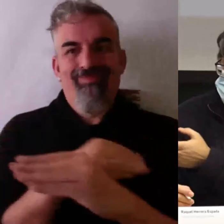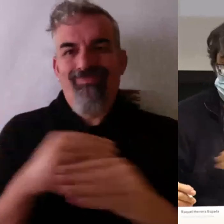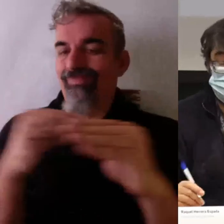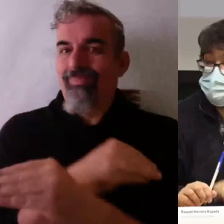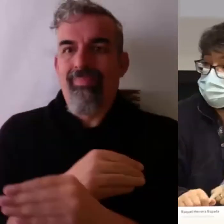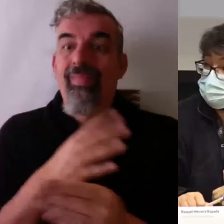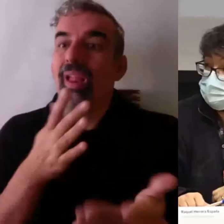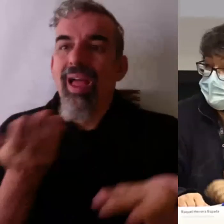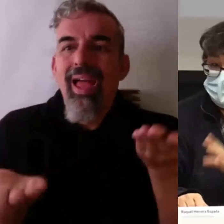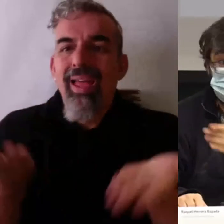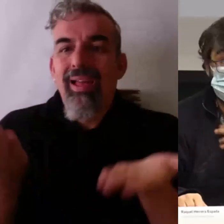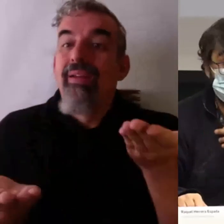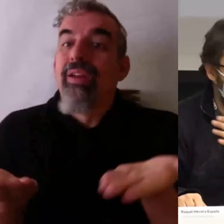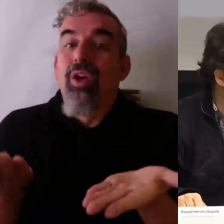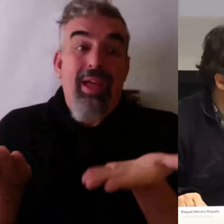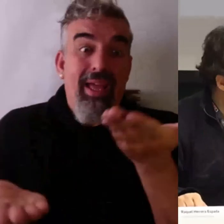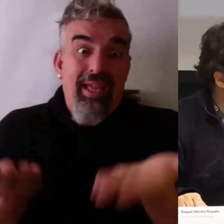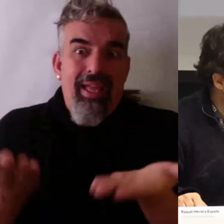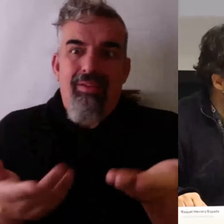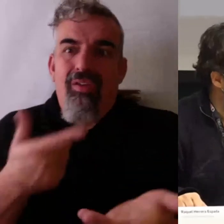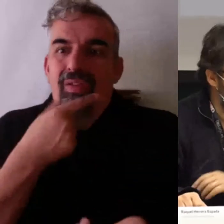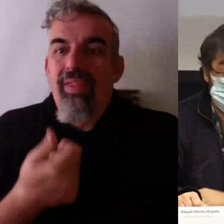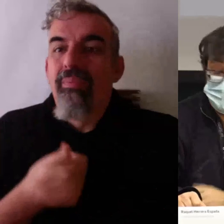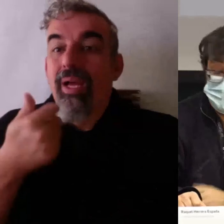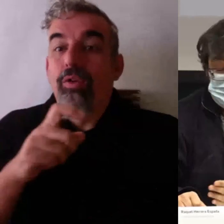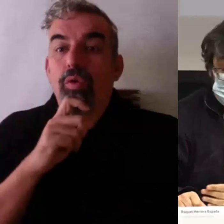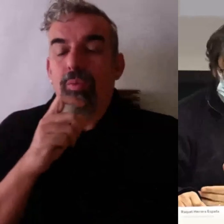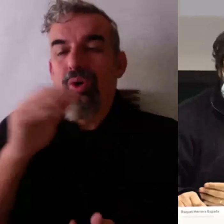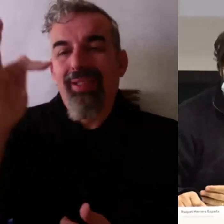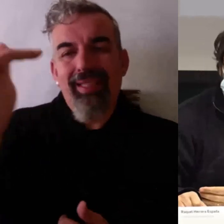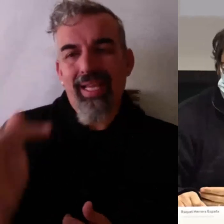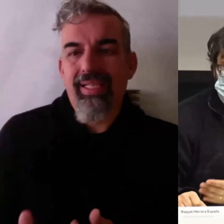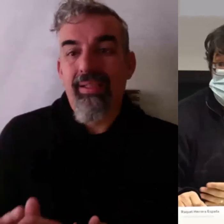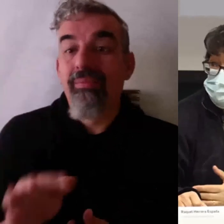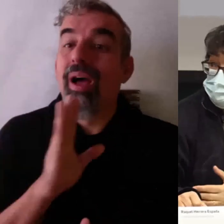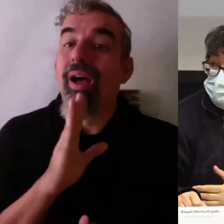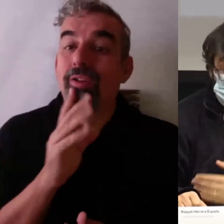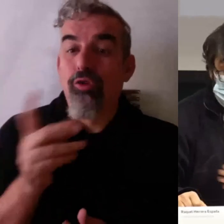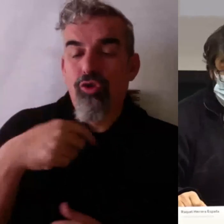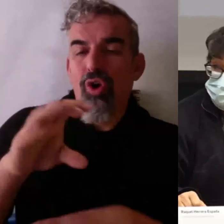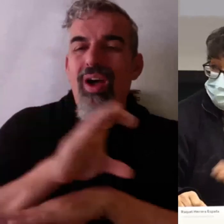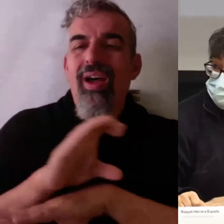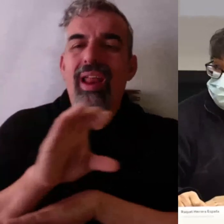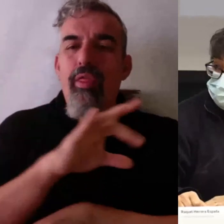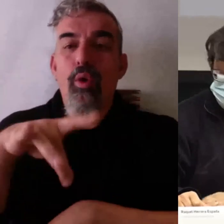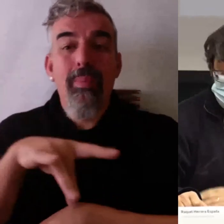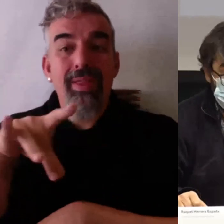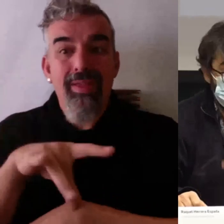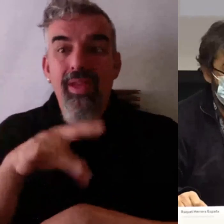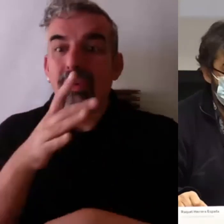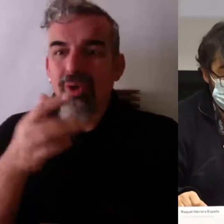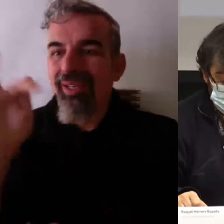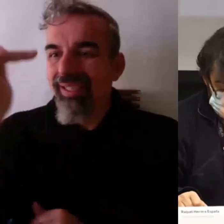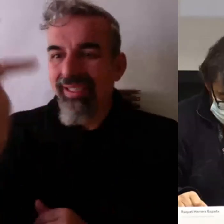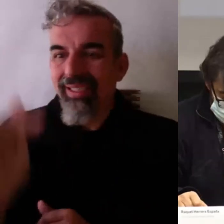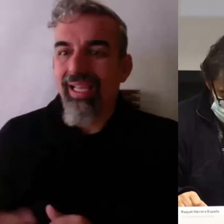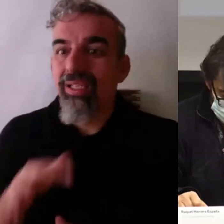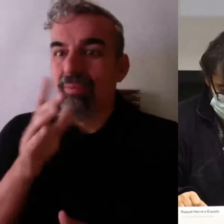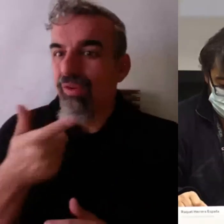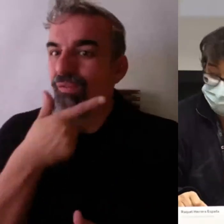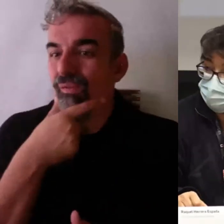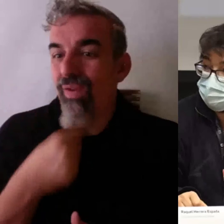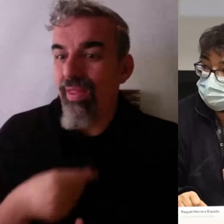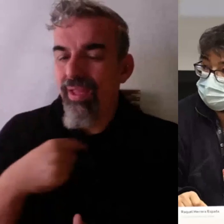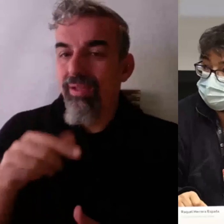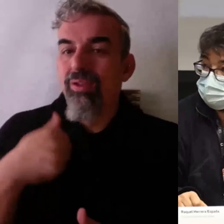¿Dónde se optimiza? En los test. Es más, a nosotros en medicina que comentábamos ¿Por qué me gusta tener los test? Porque es óptimo. Yo lo cojo, lo meto, lo meto, lo